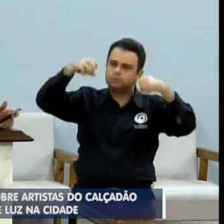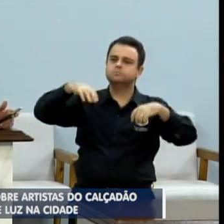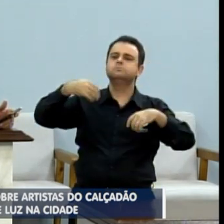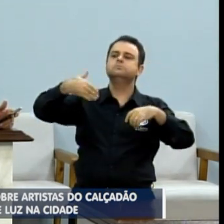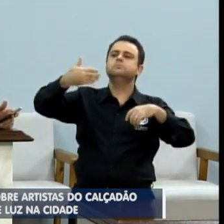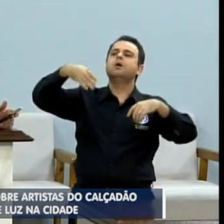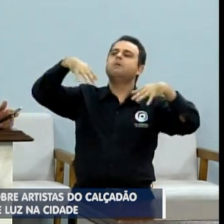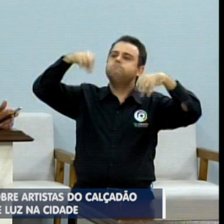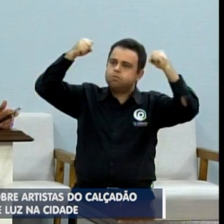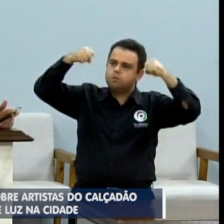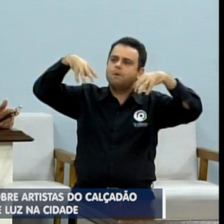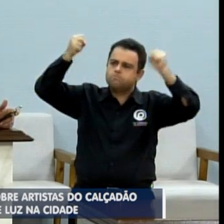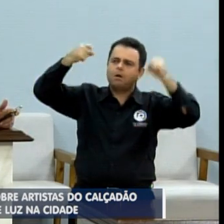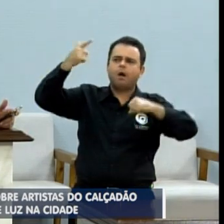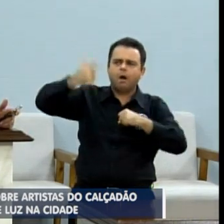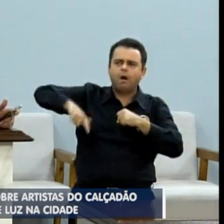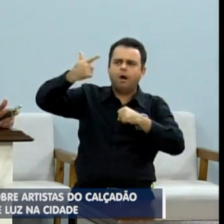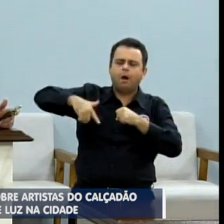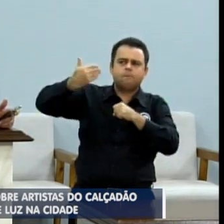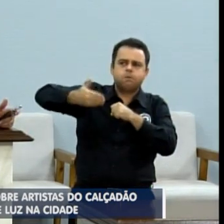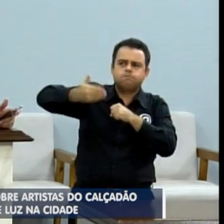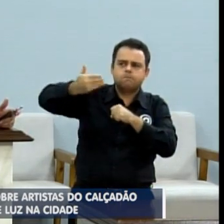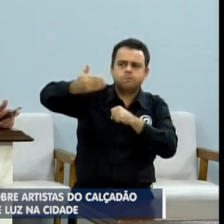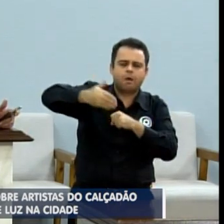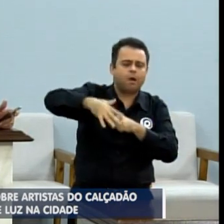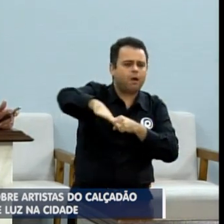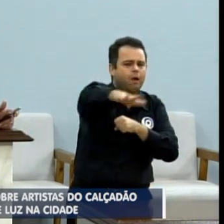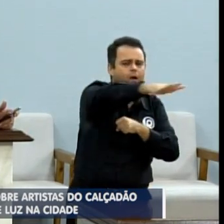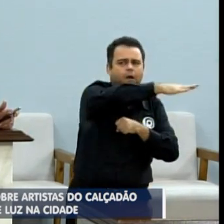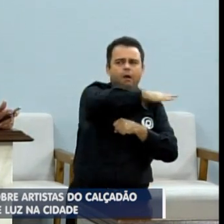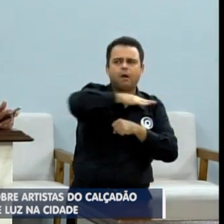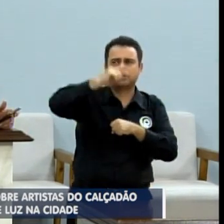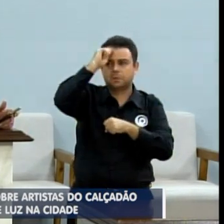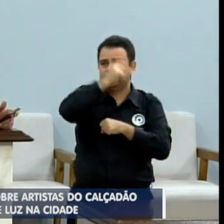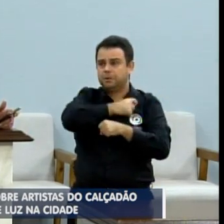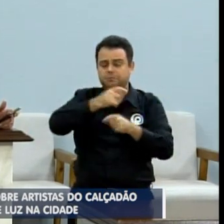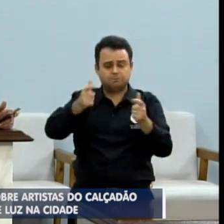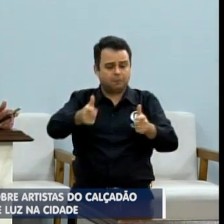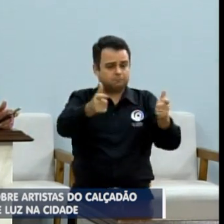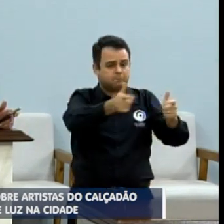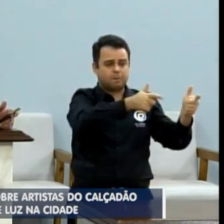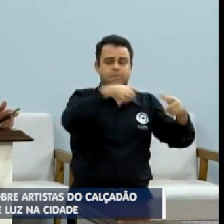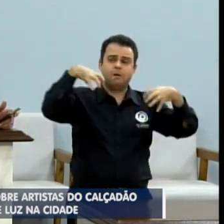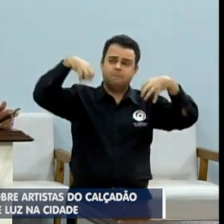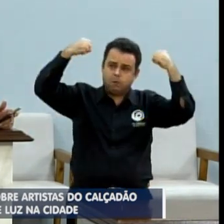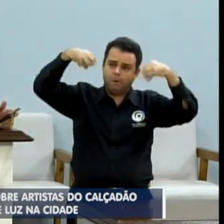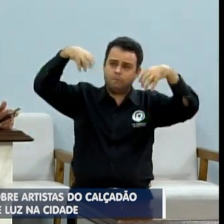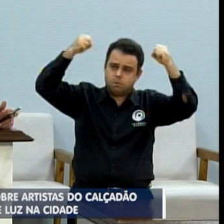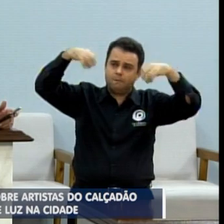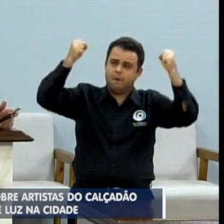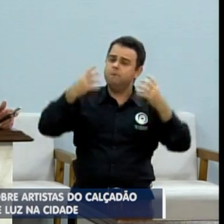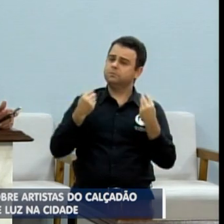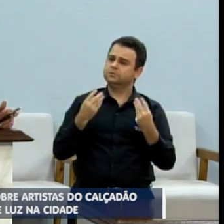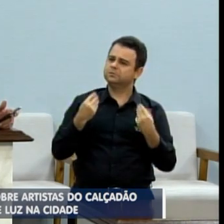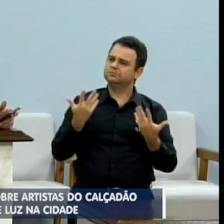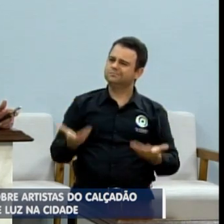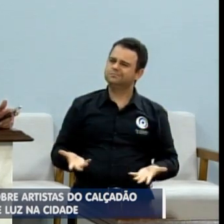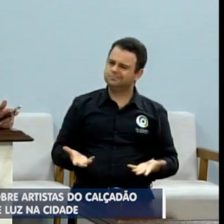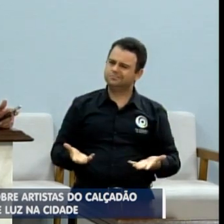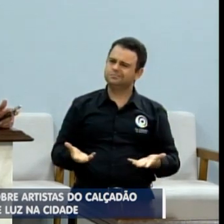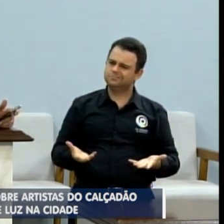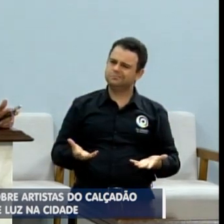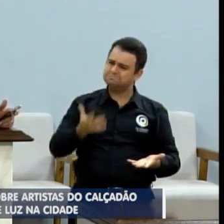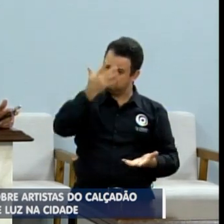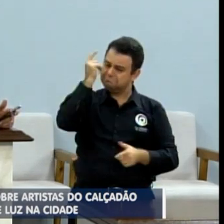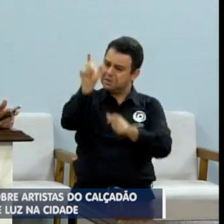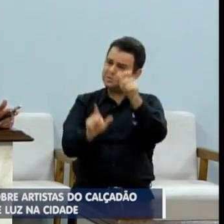em muitos, mas muitos bairros daqui de Rio Preto, que falta de respeito para com o consumidor